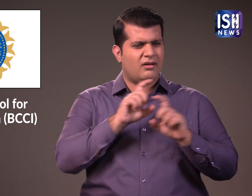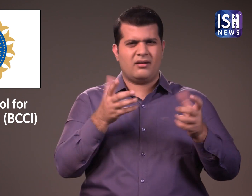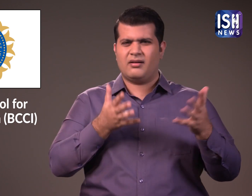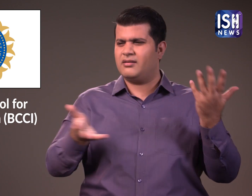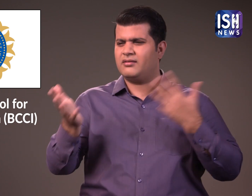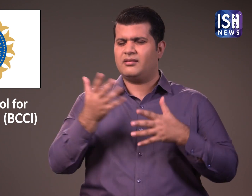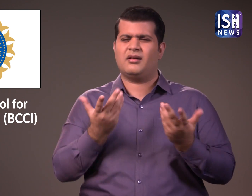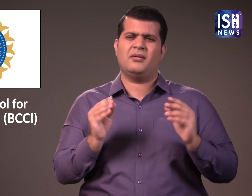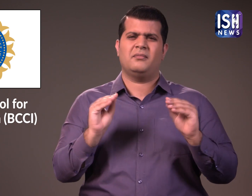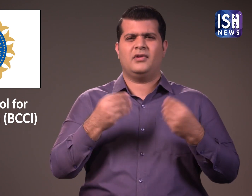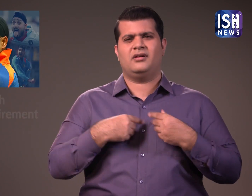फैसला किया